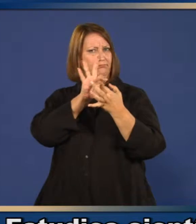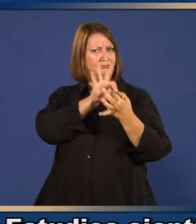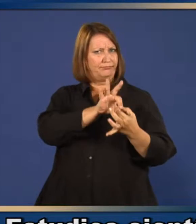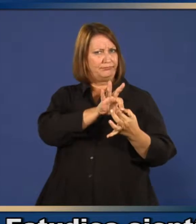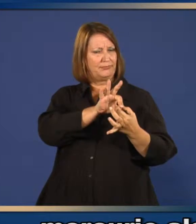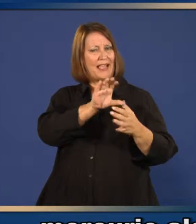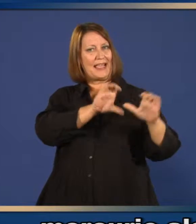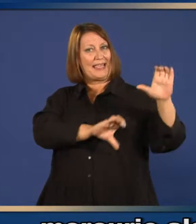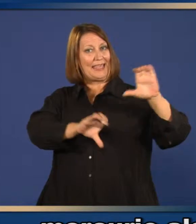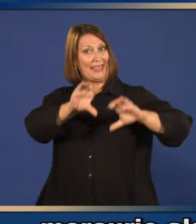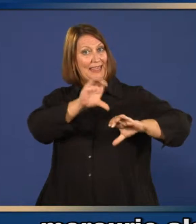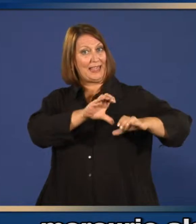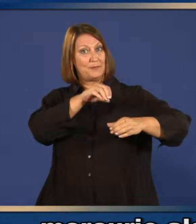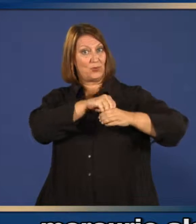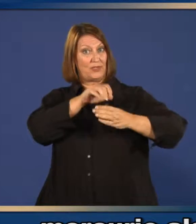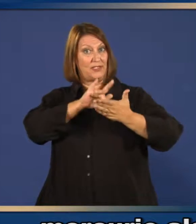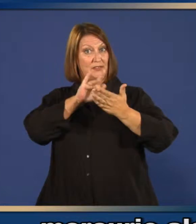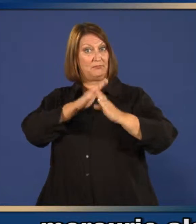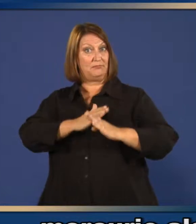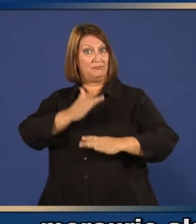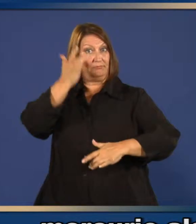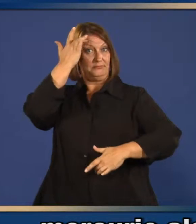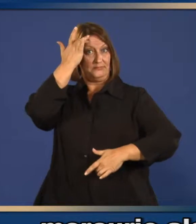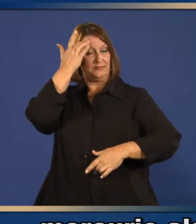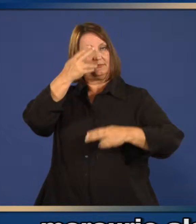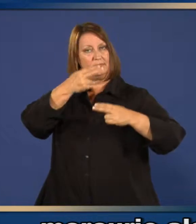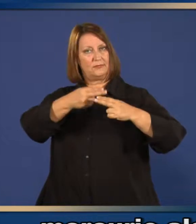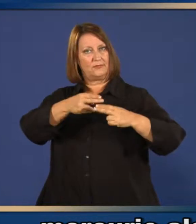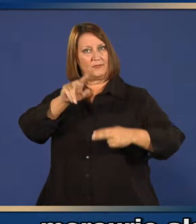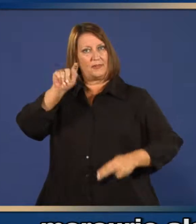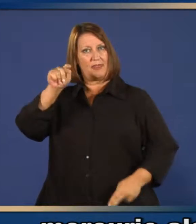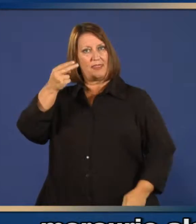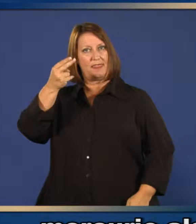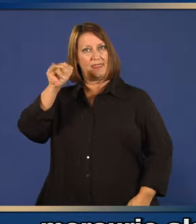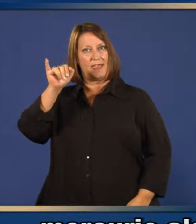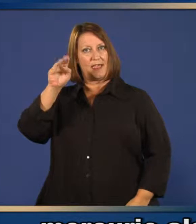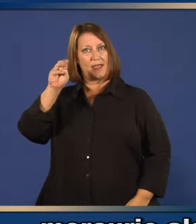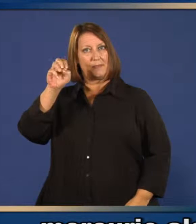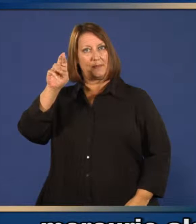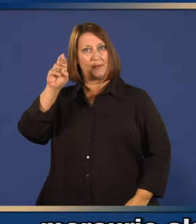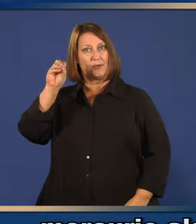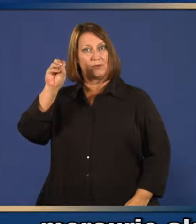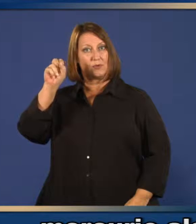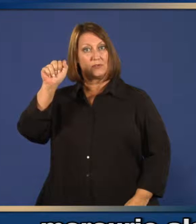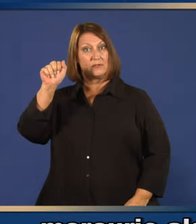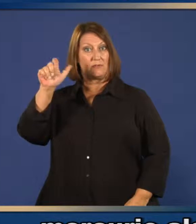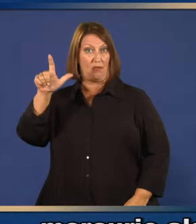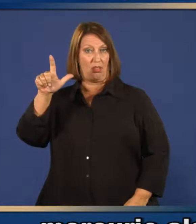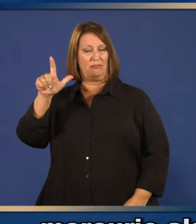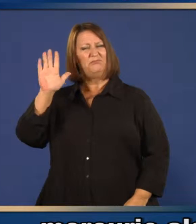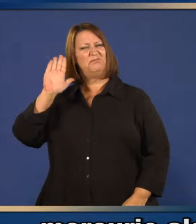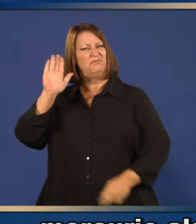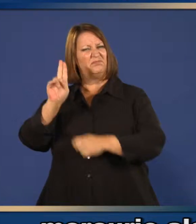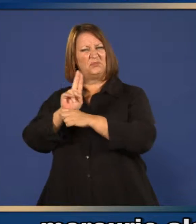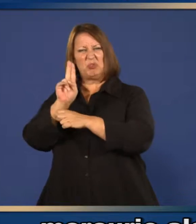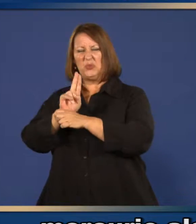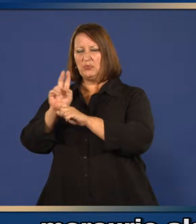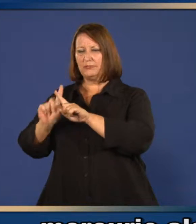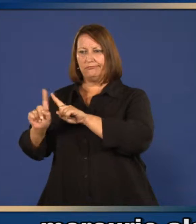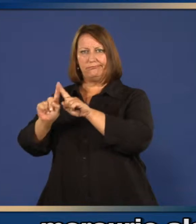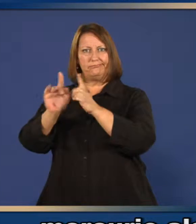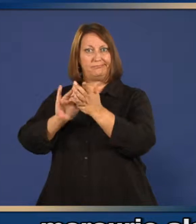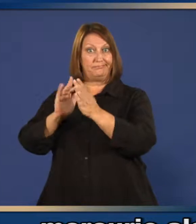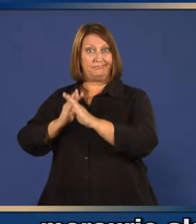a base de mercurio alguna vez usado en varias vacunas y que todavía se usa en algunas vacunas